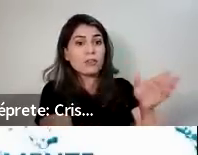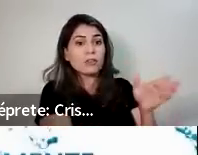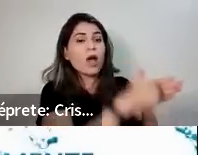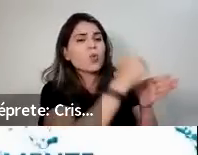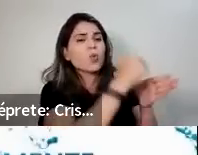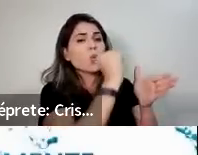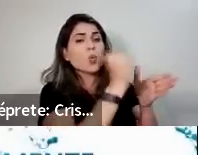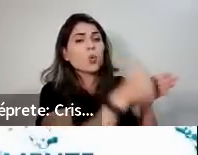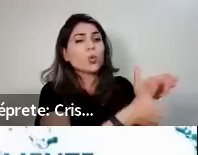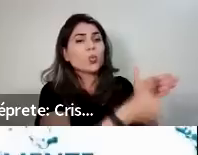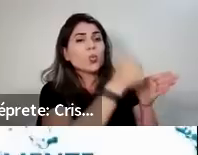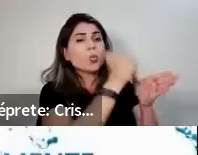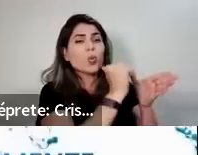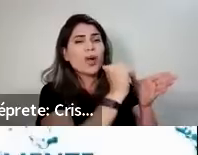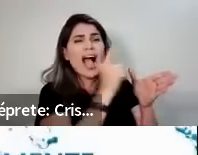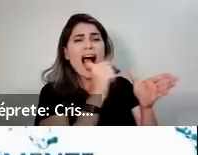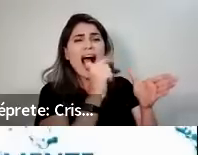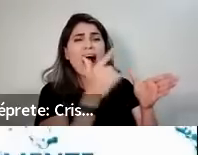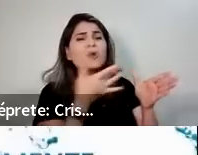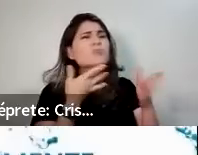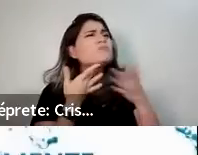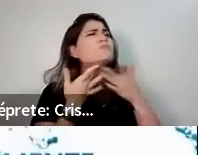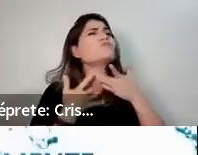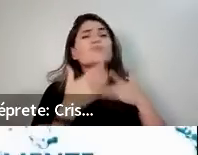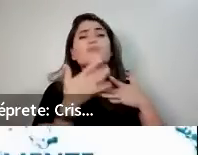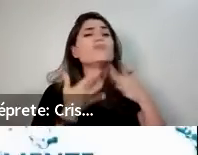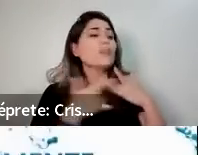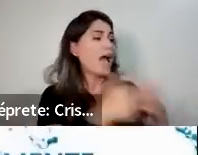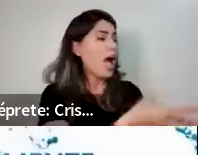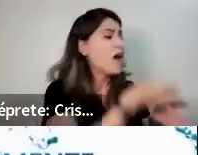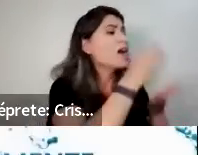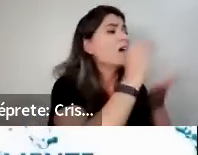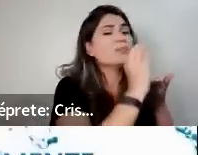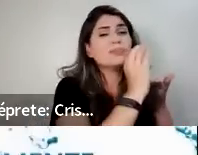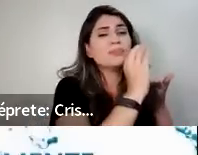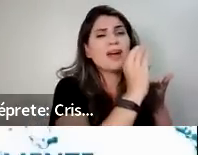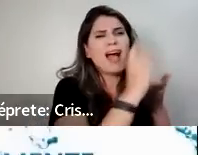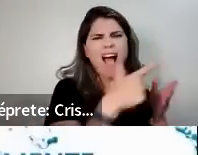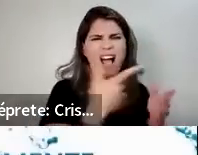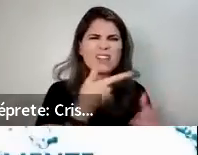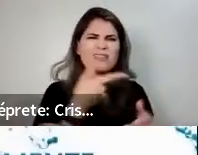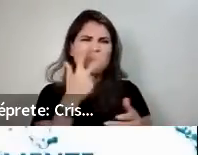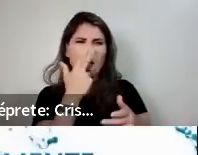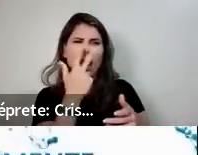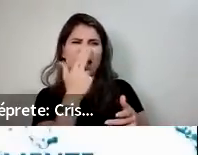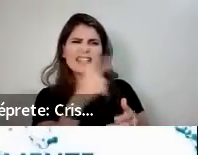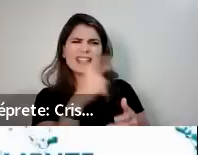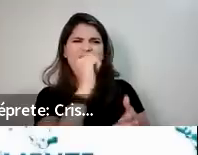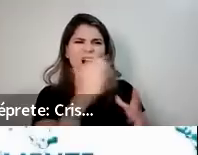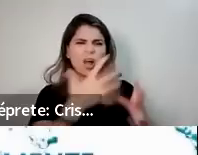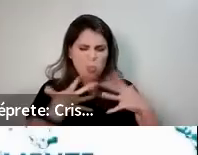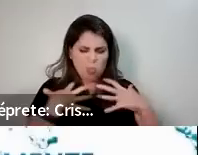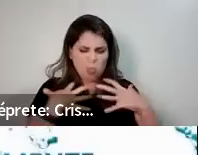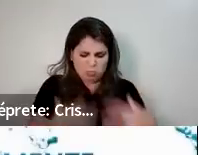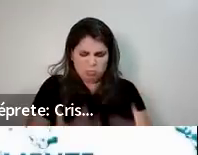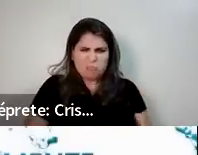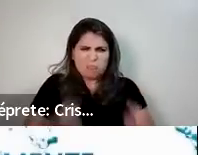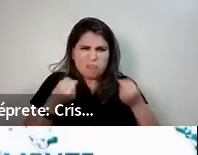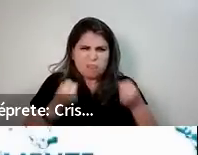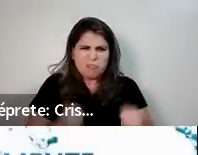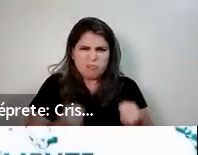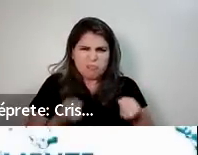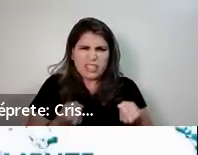matar sede. Tem vezes que nem isso, né? Mas por quê? É muito importante entender o porquê. A água, quando ela está